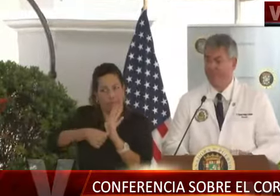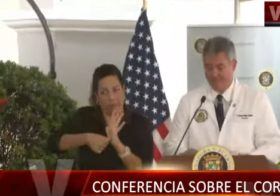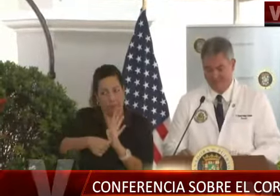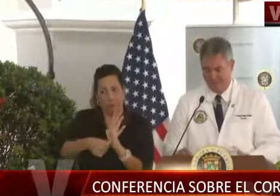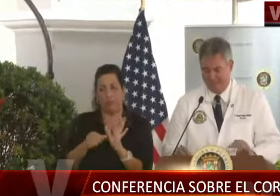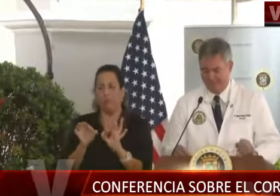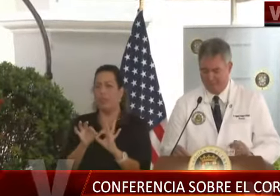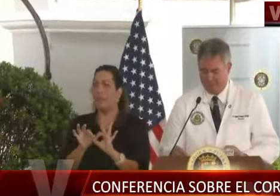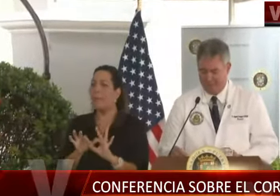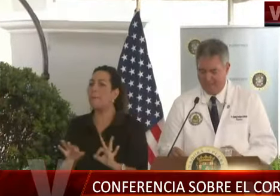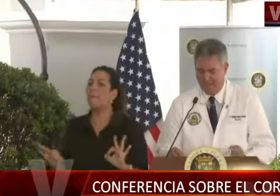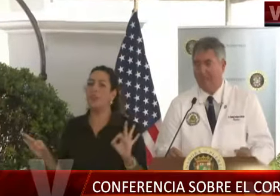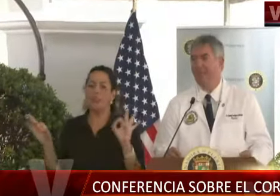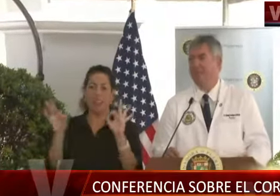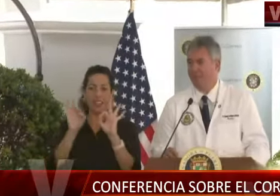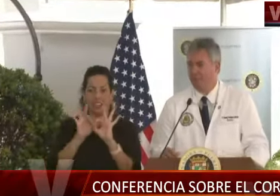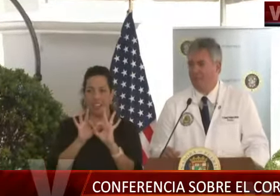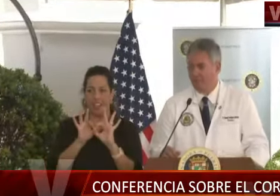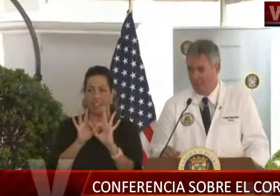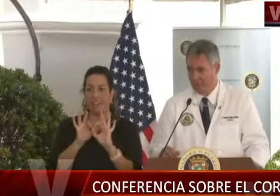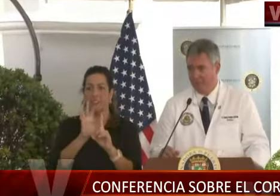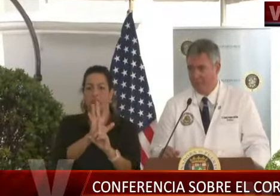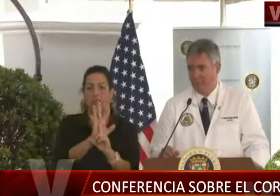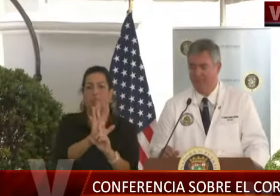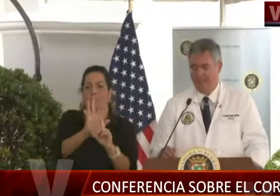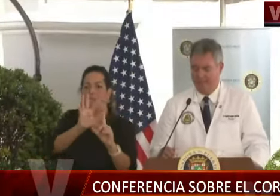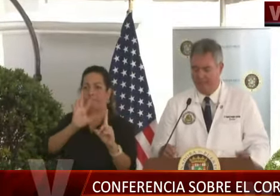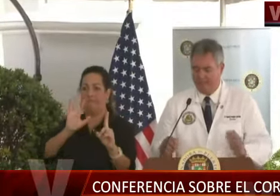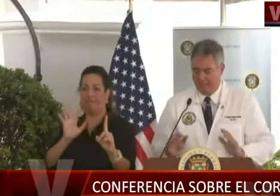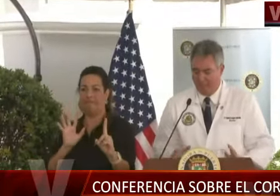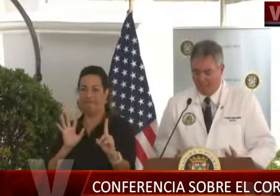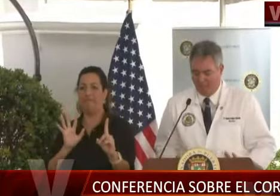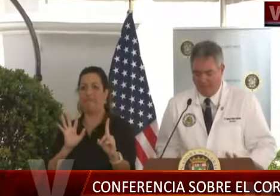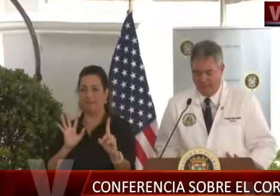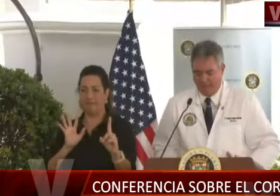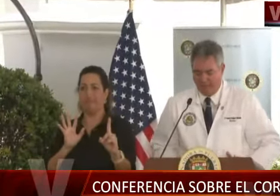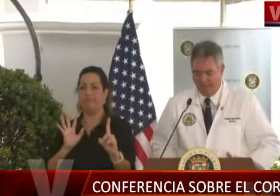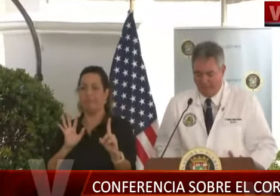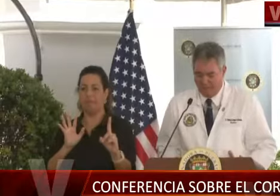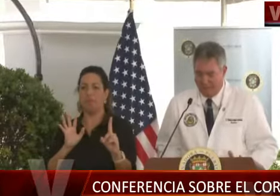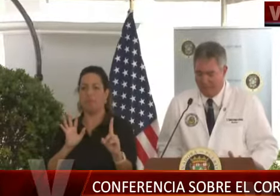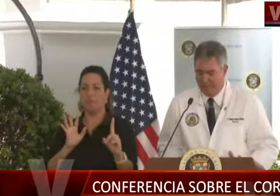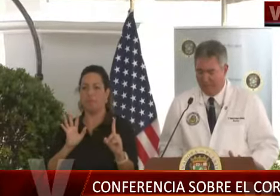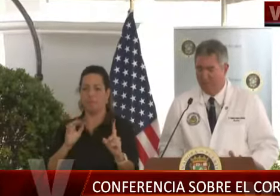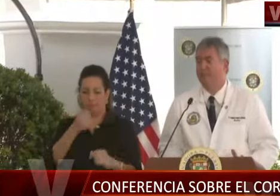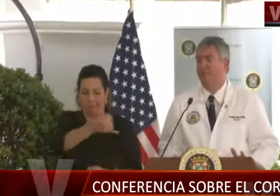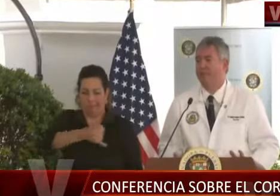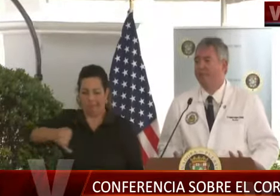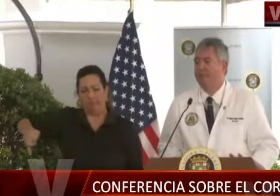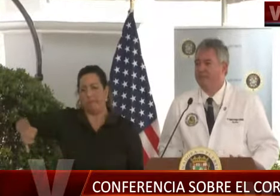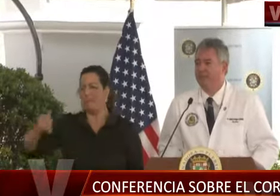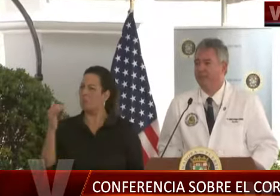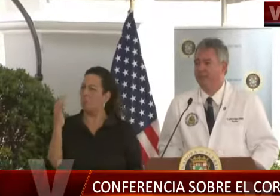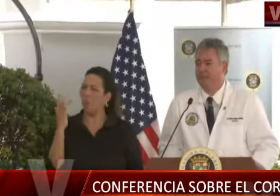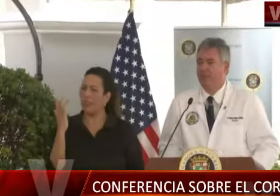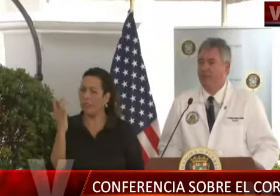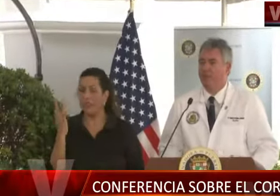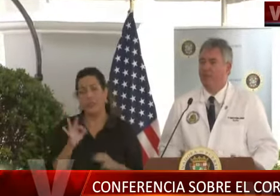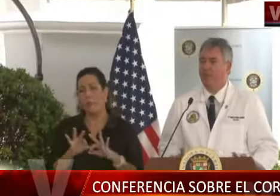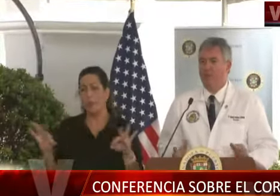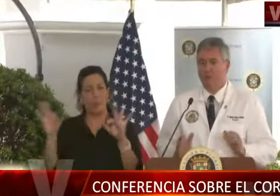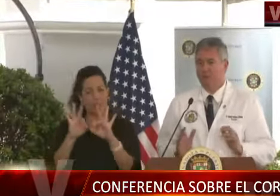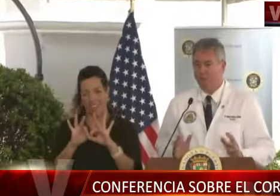la importancia del aislamiento social. El aislamiento social es una medida que es importantísima